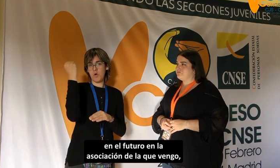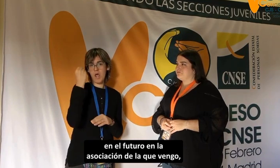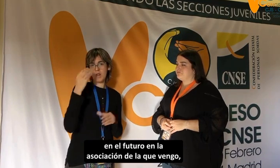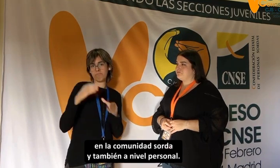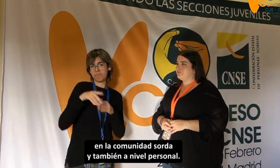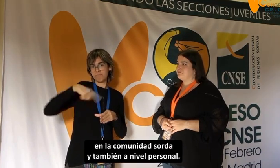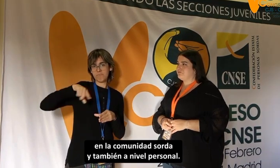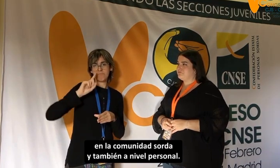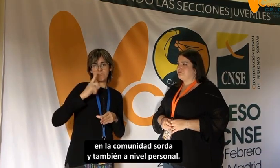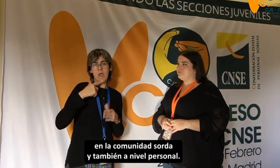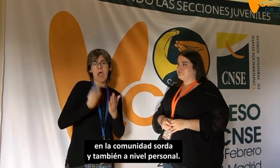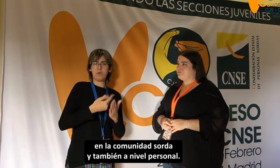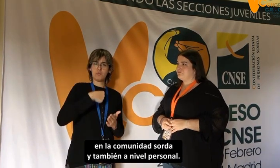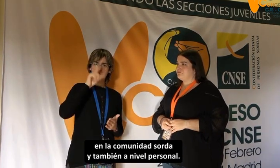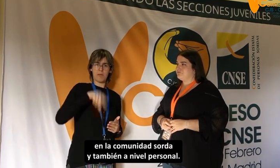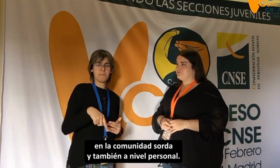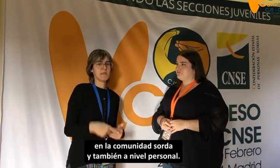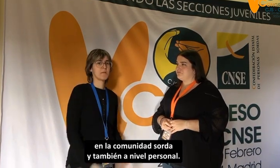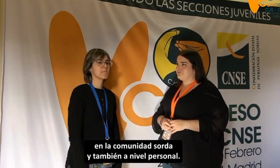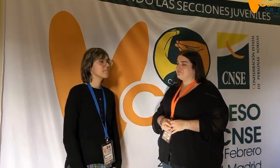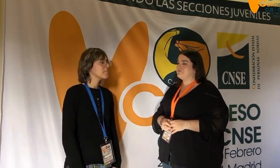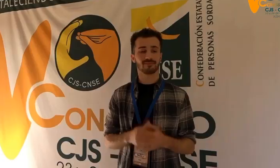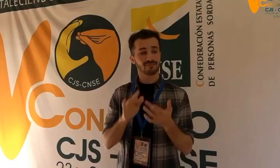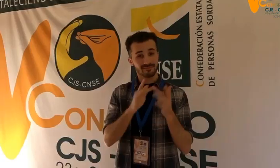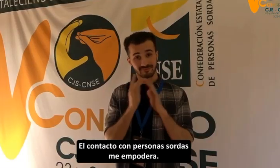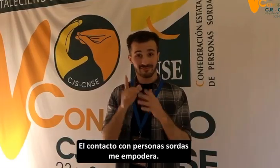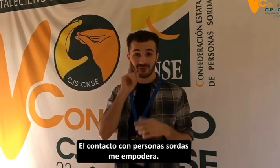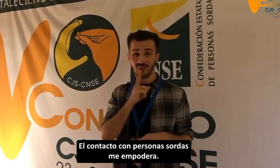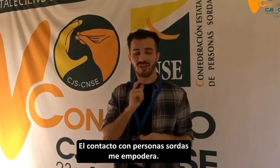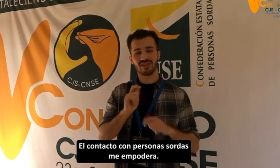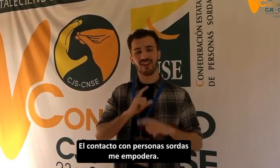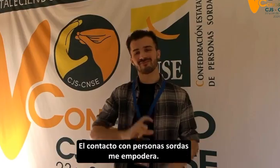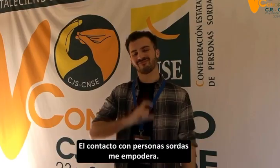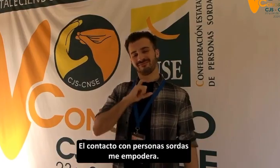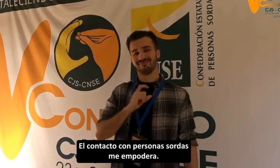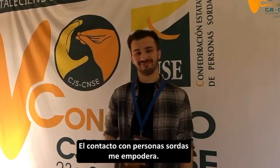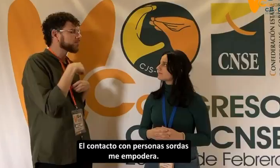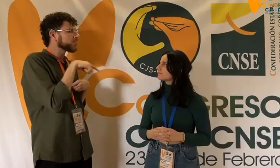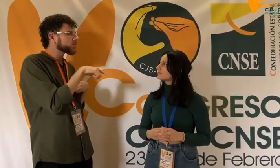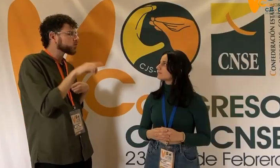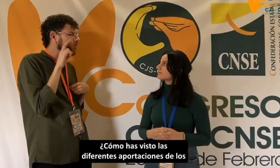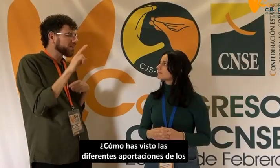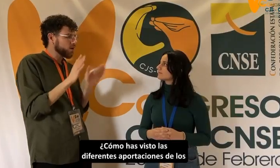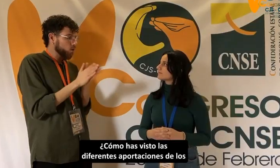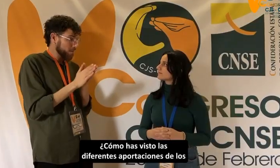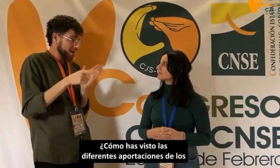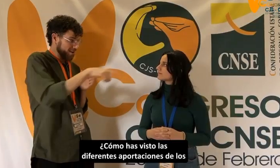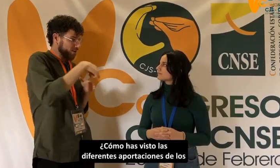comunidad sorda y también a nivel personal. El contacto con personas sordas me empodera. ¿Cómo has visto las